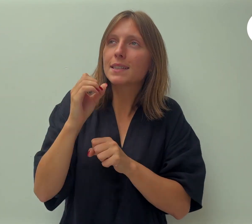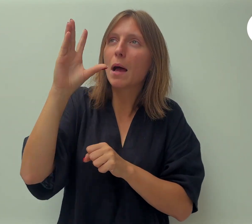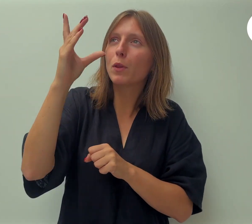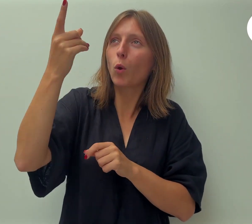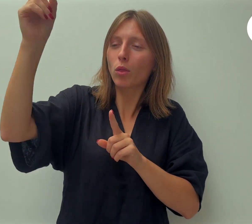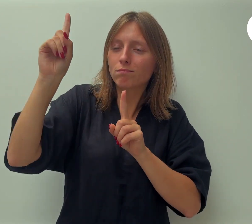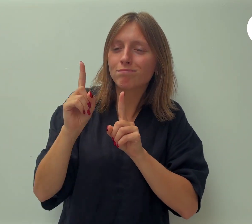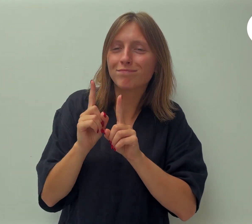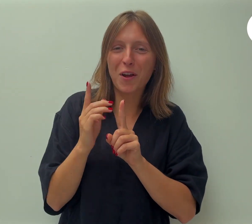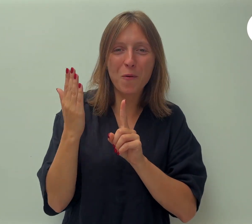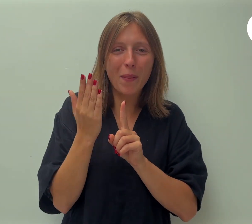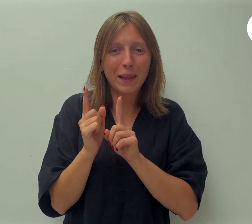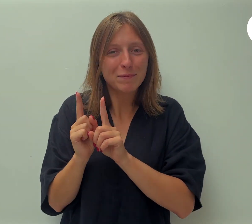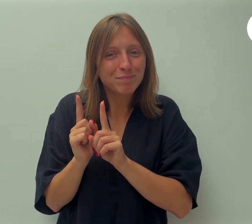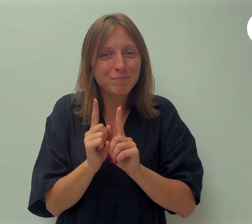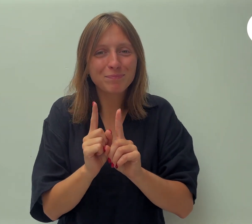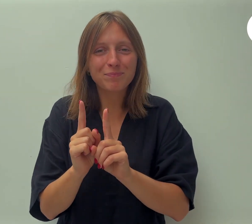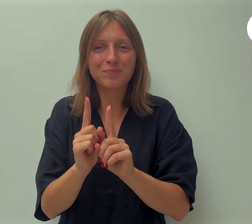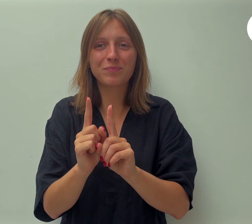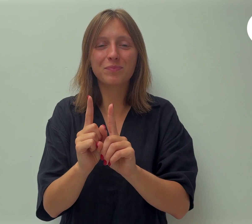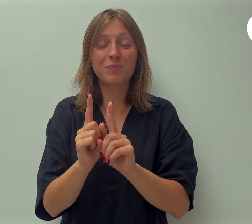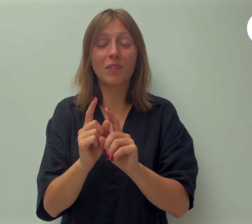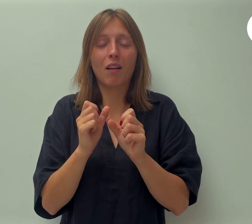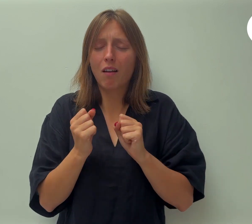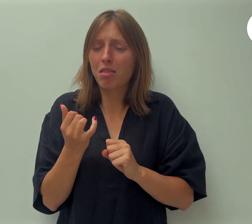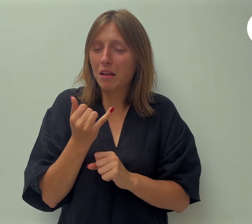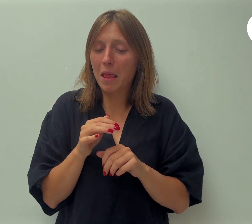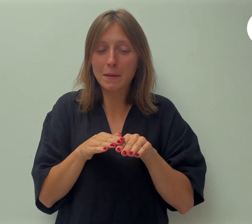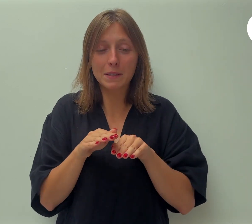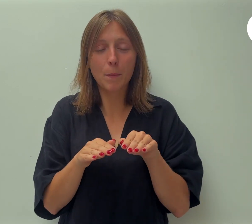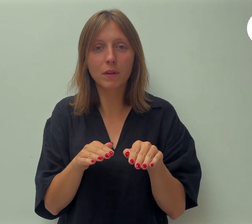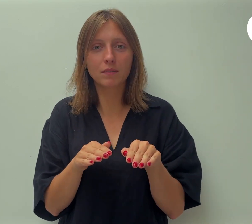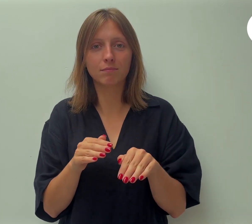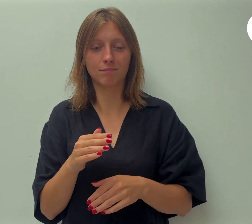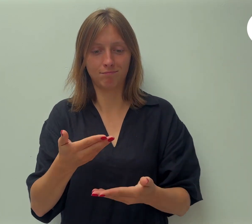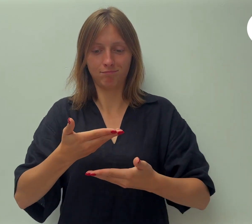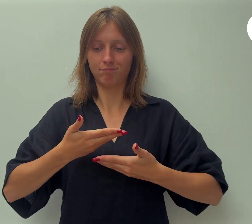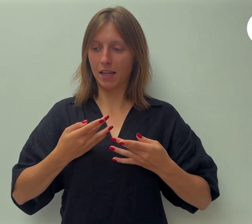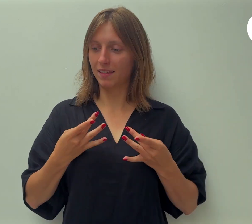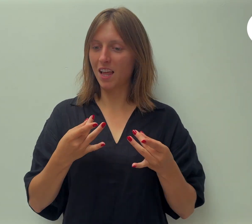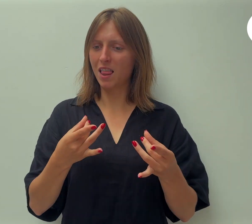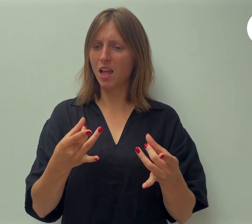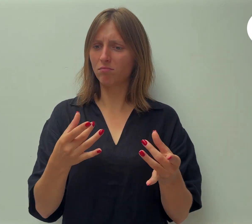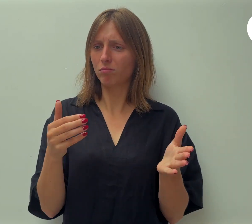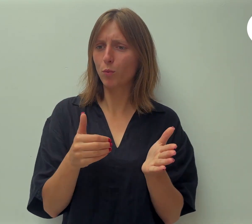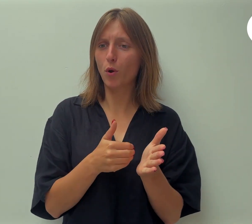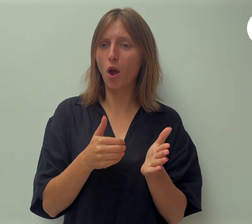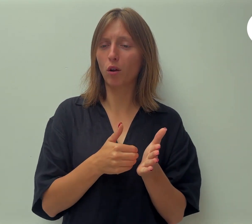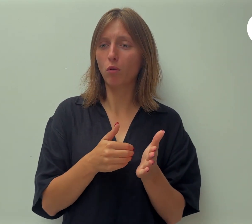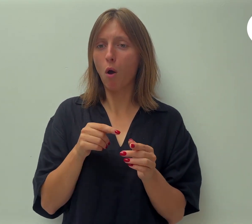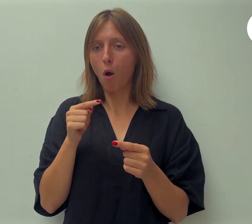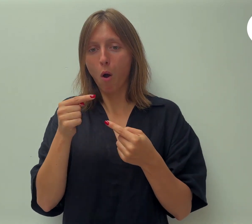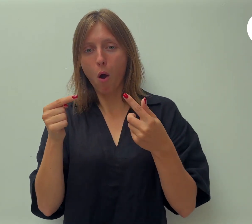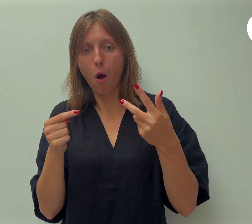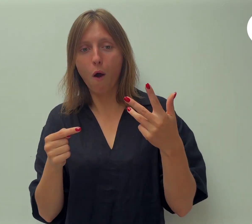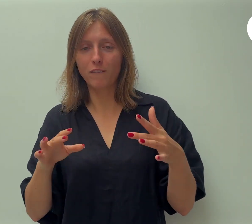Het begint met kleine stappen. Gebruik je talenten en alles waar je plezier in hebt om je jouw licht te laten